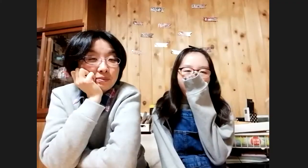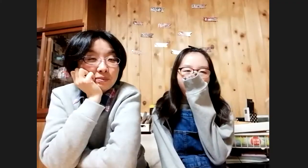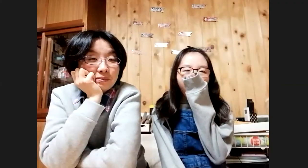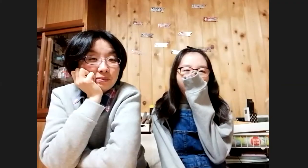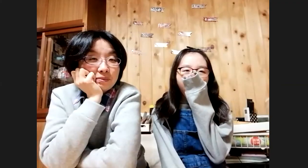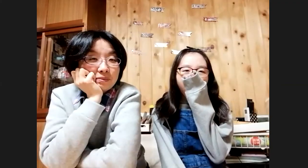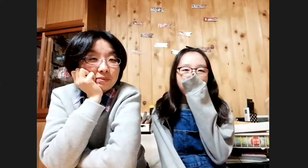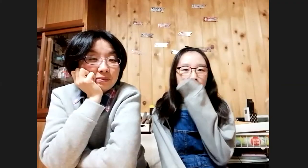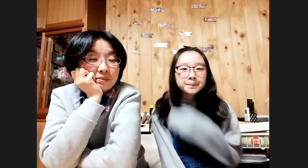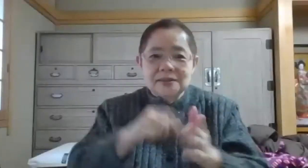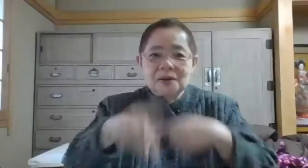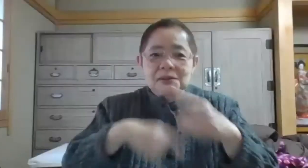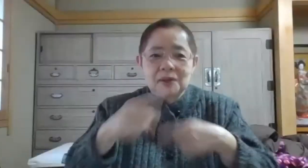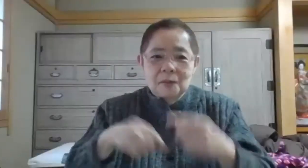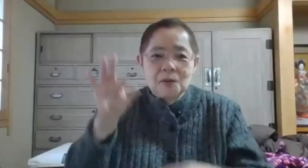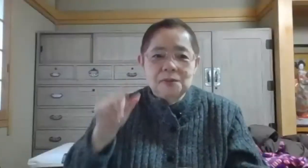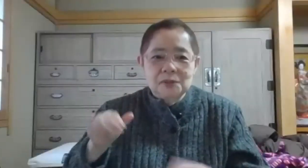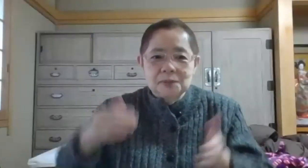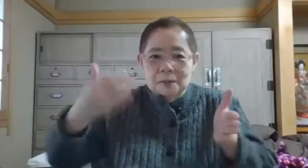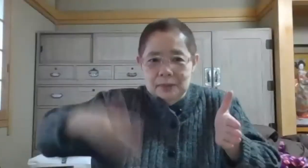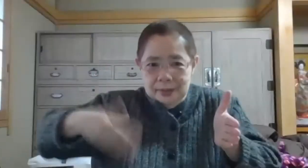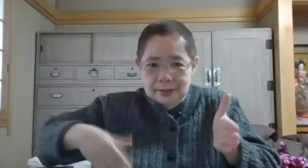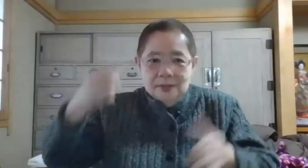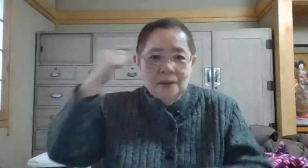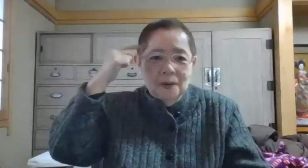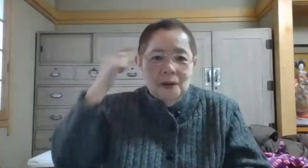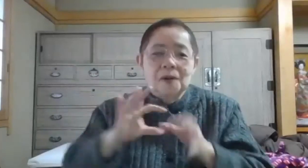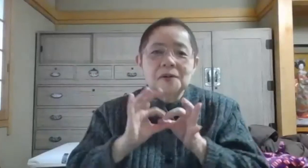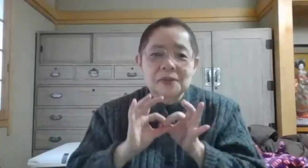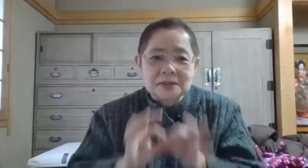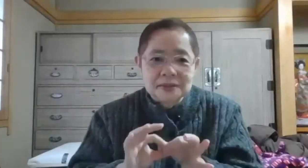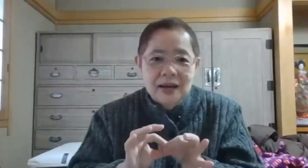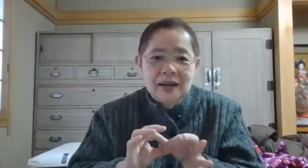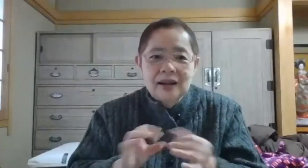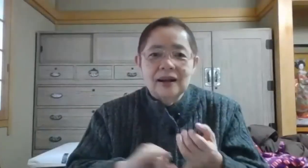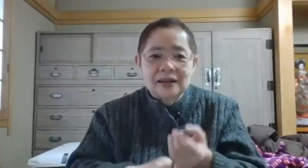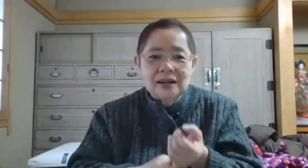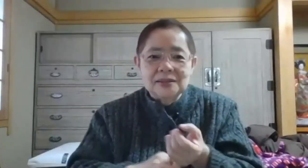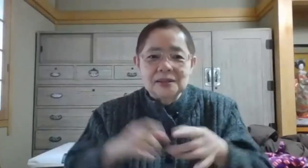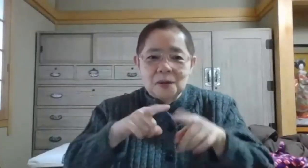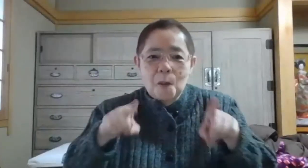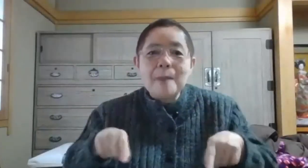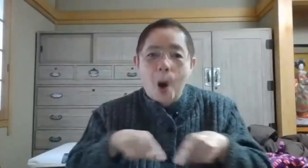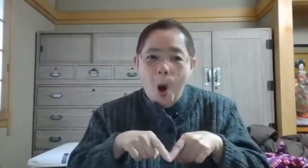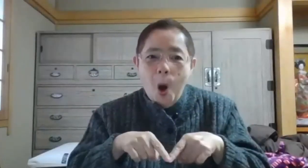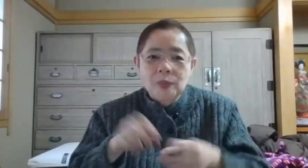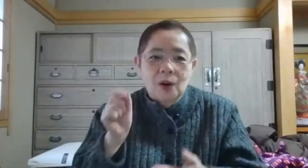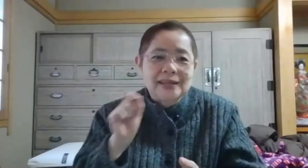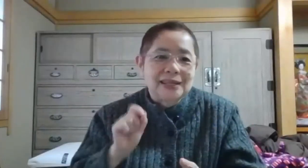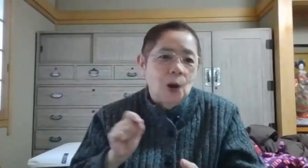まだ皆さんの場合ですと、手話も指文字もまだまだだと思いますので、必ずこう、メモと筆記用